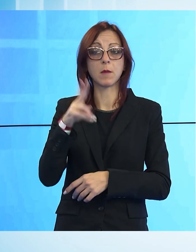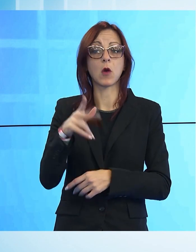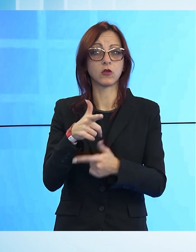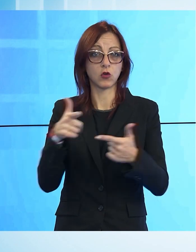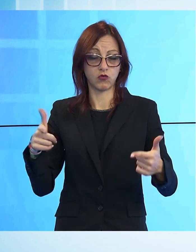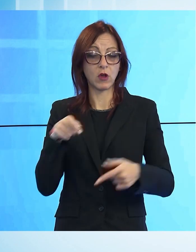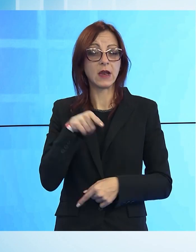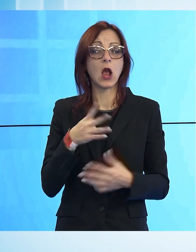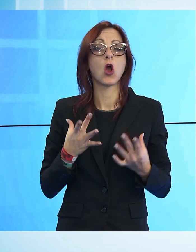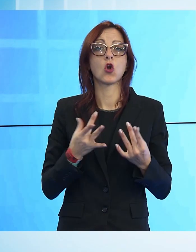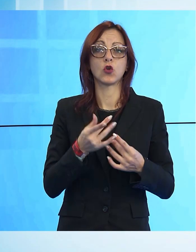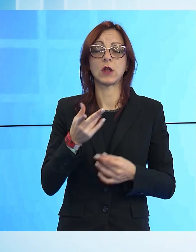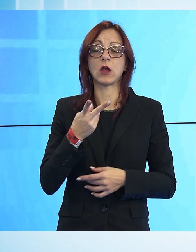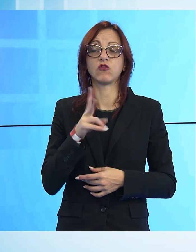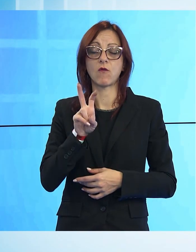stati 20.